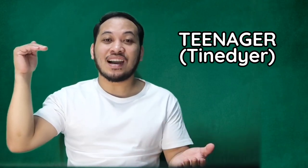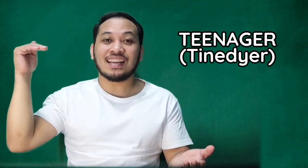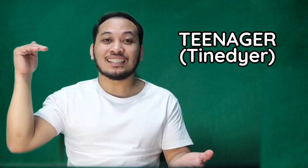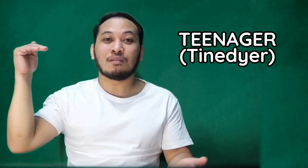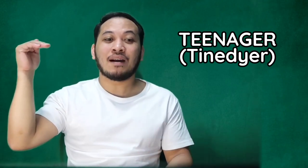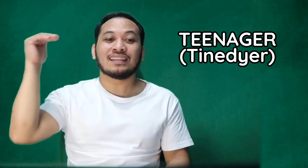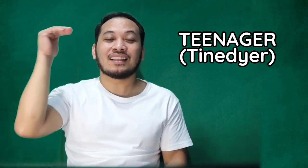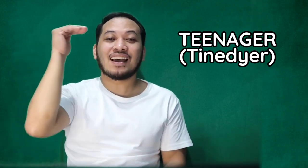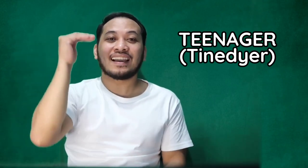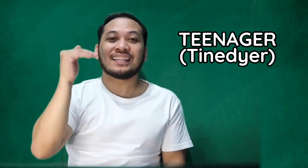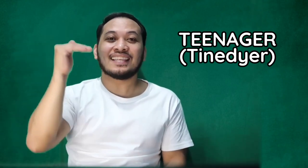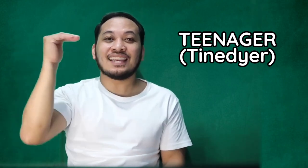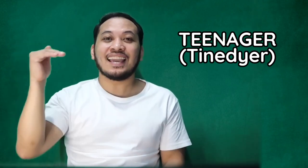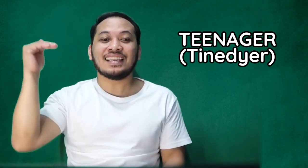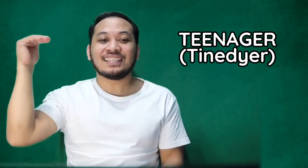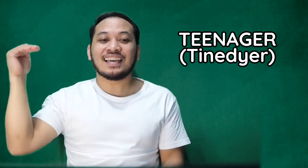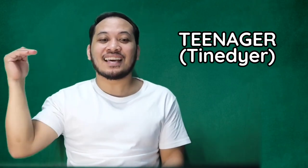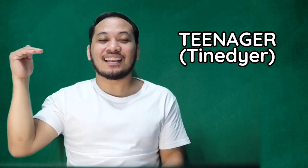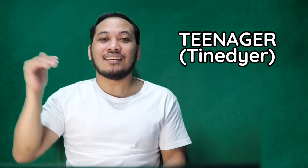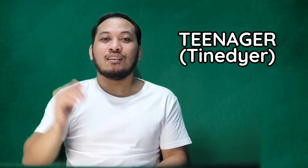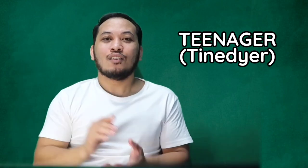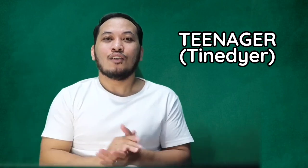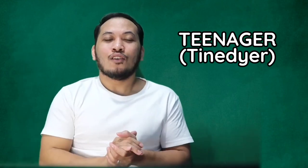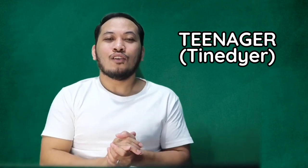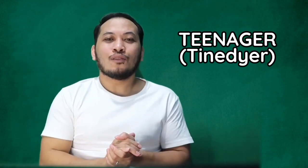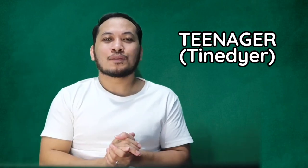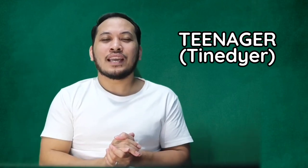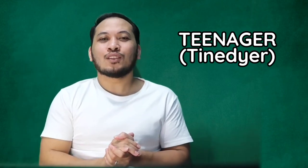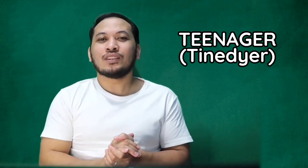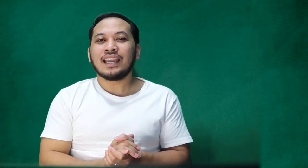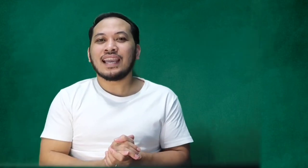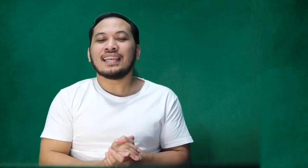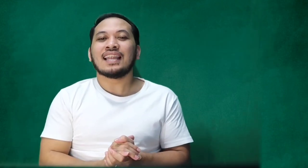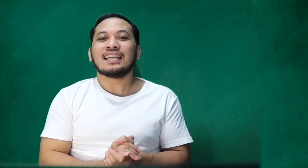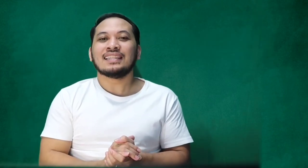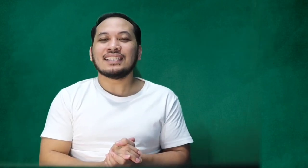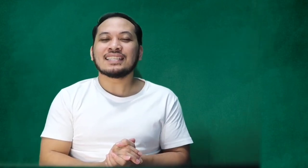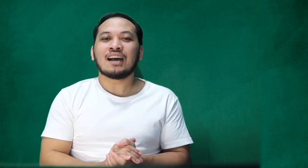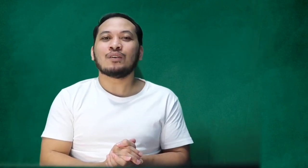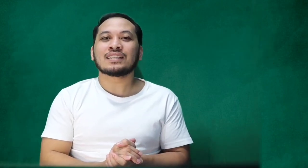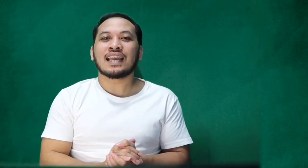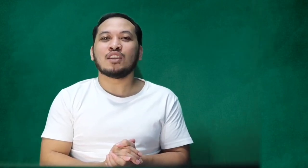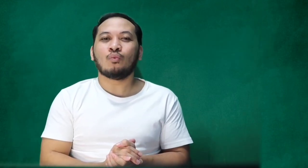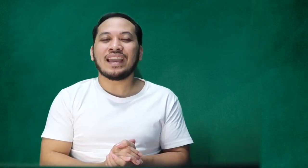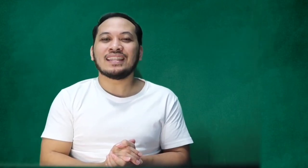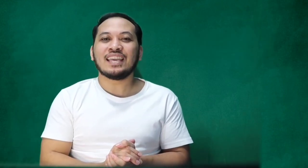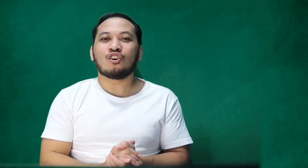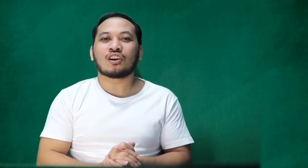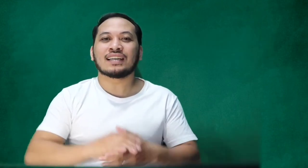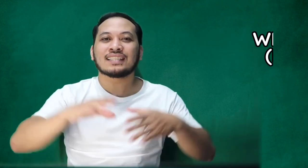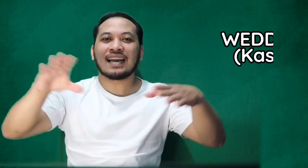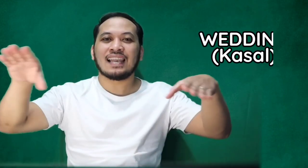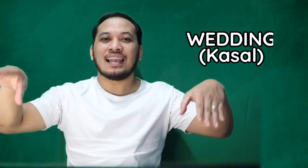anak na babae at lalaki. Teenager. Ups. Eto din. This is how we sign wedding or kasal.